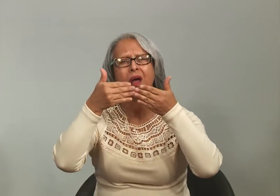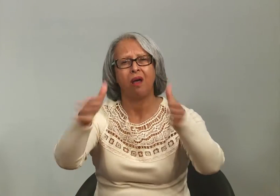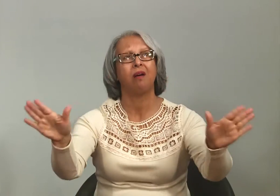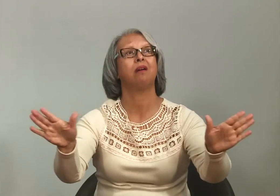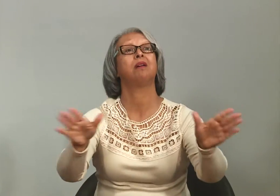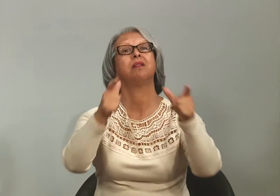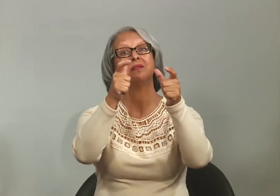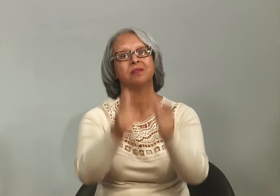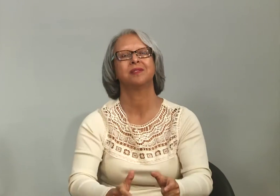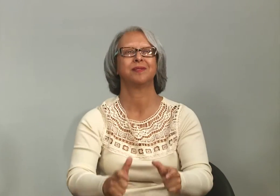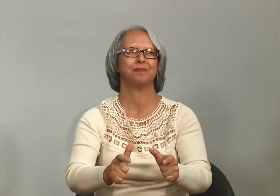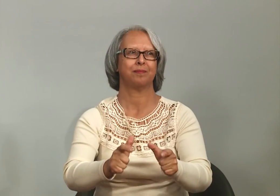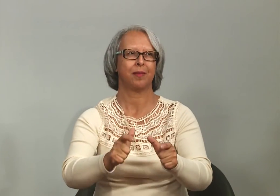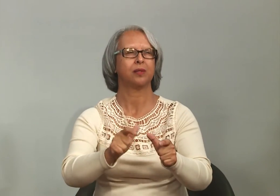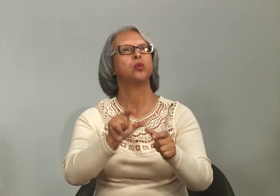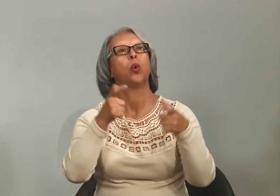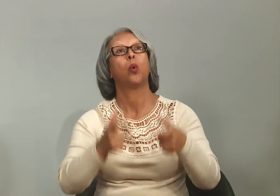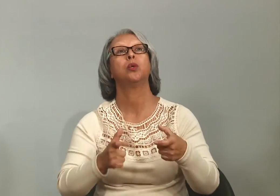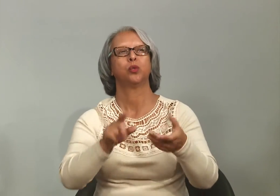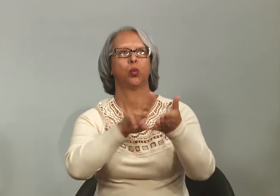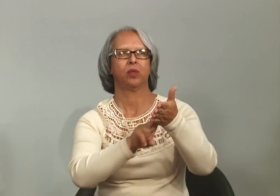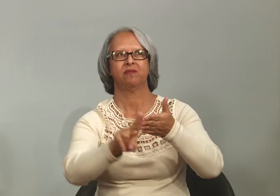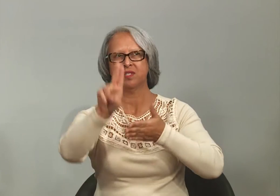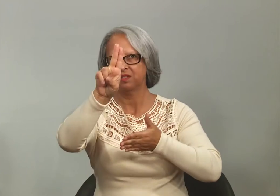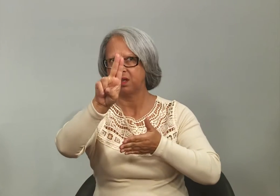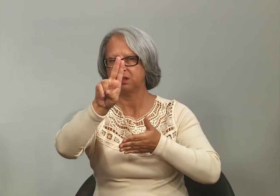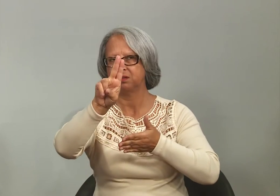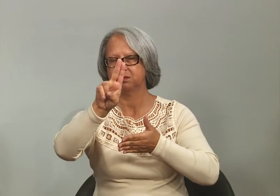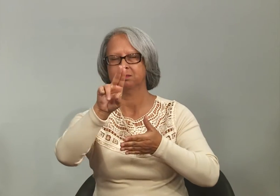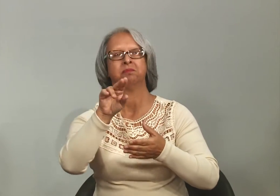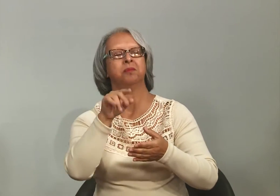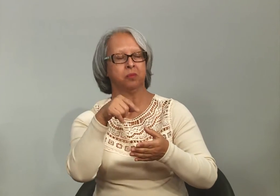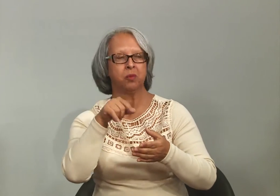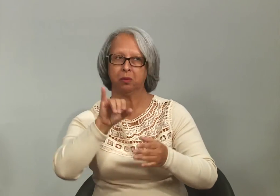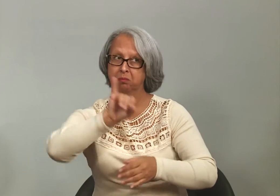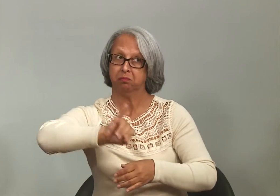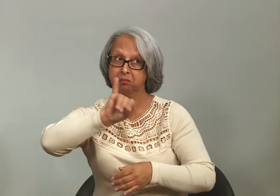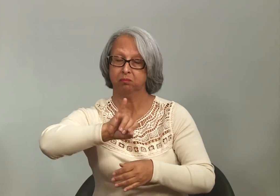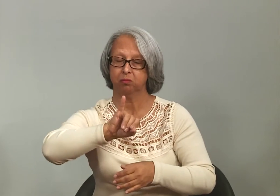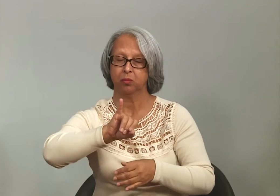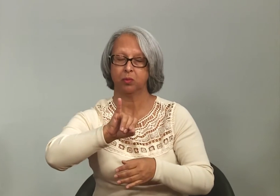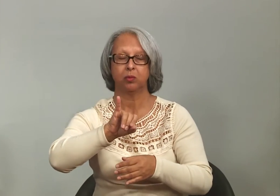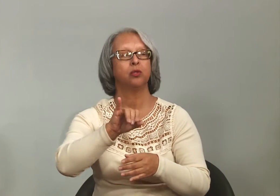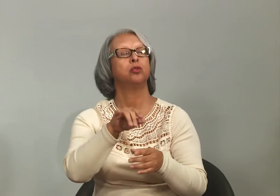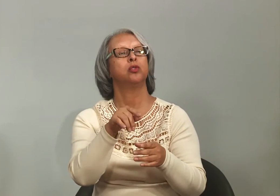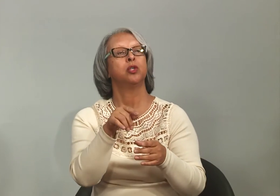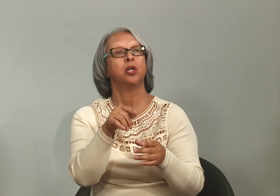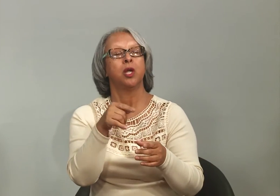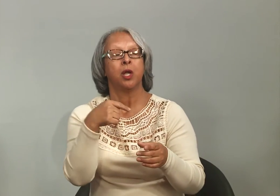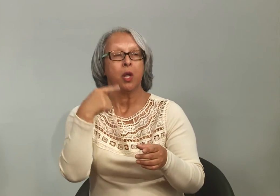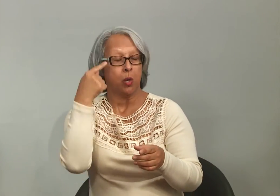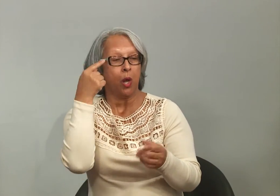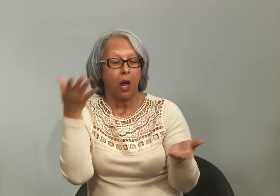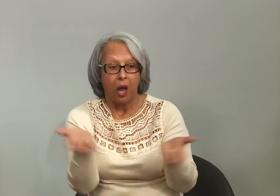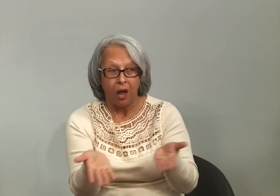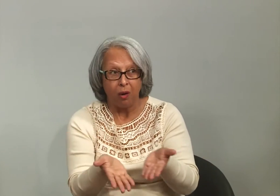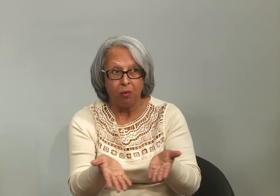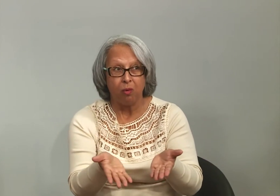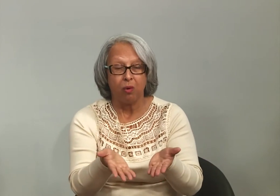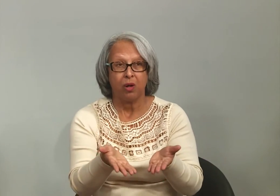apoia a abertura de espaços, esses espaços, né? Na universidade, que são espaços muito importantes e